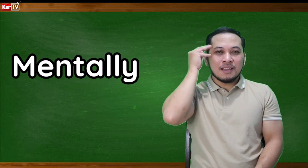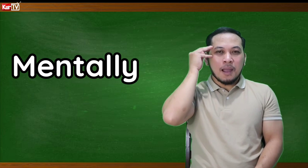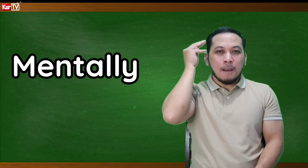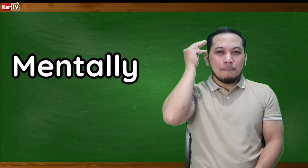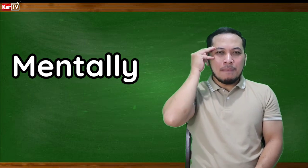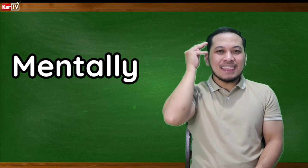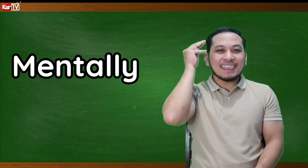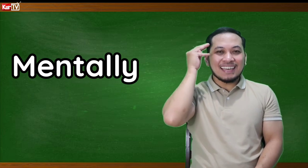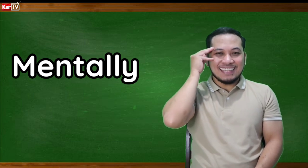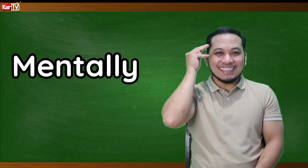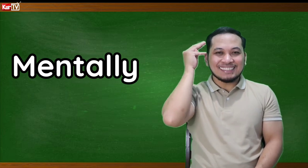Mentally.